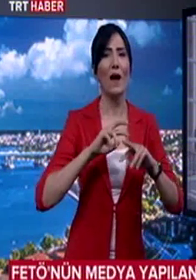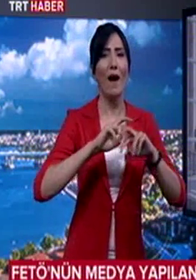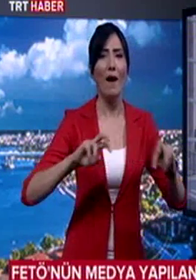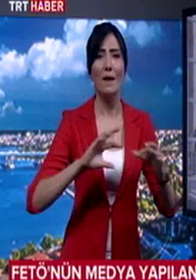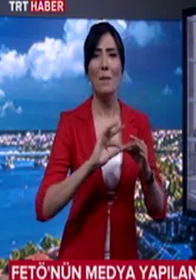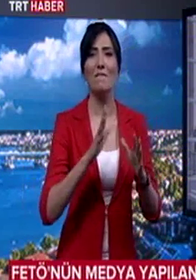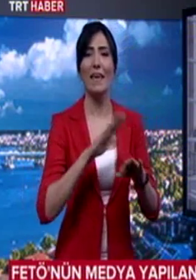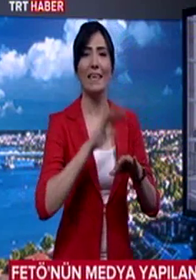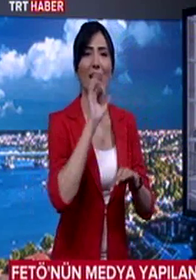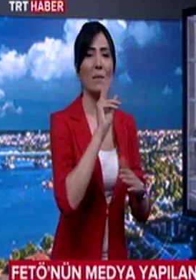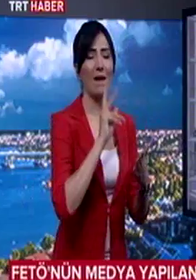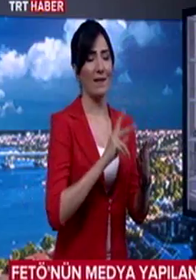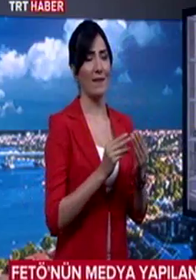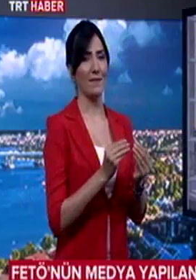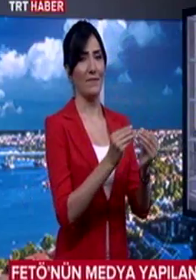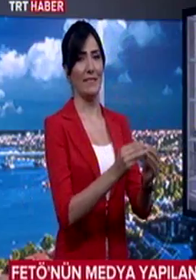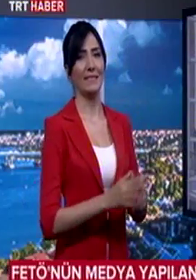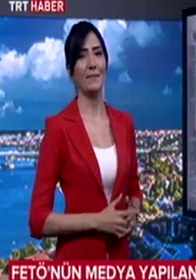arama ve yakalama kararı da verildi.